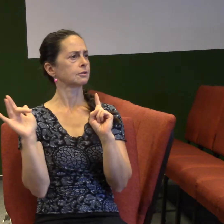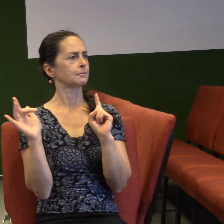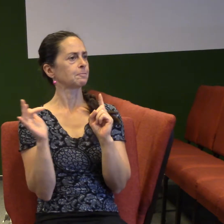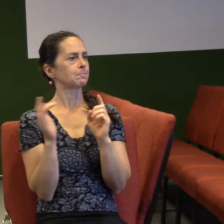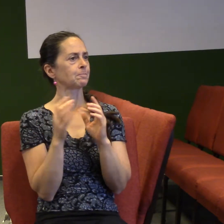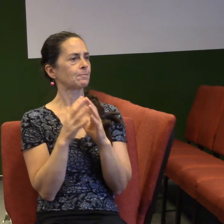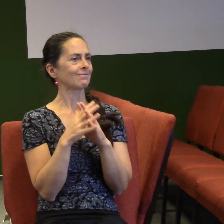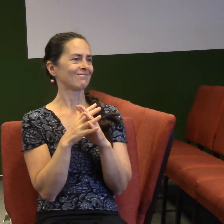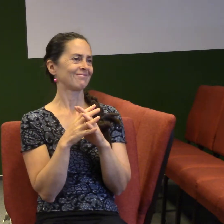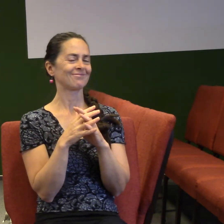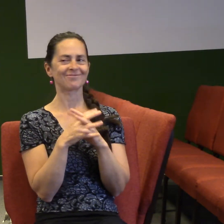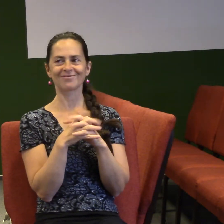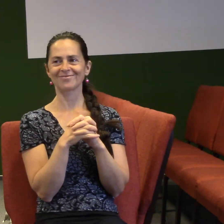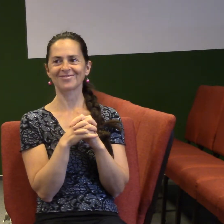Já jsem si tady tak dovolil,